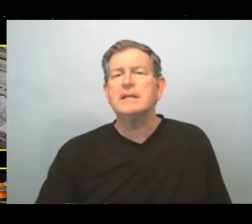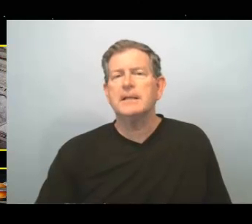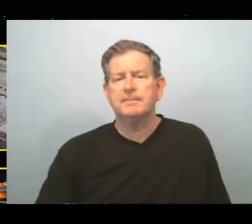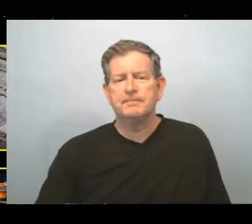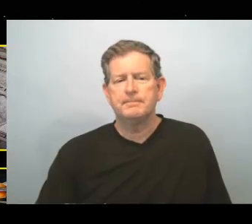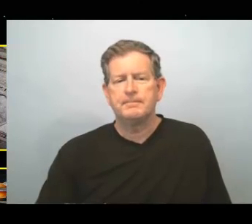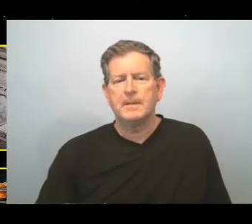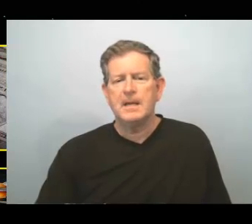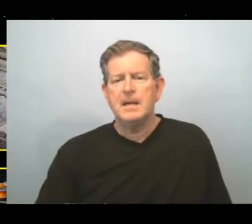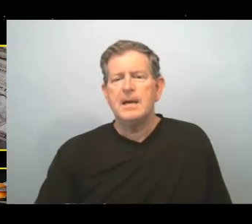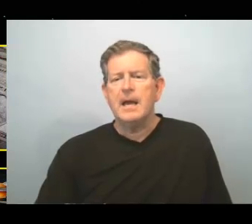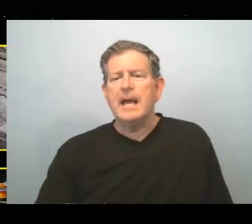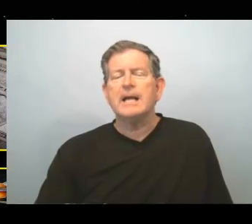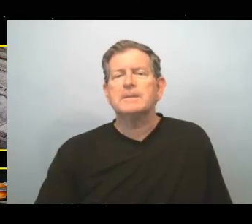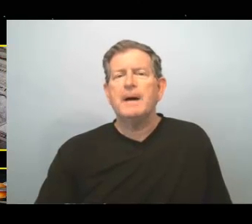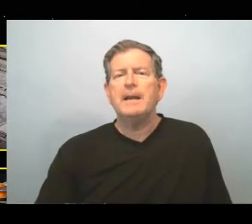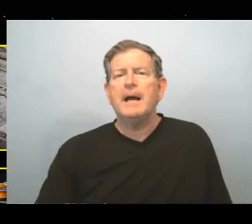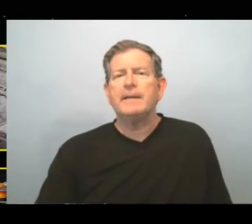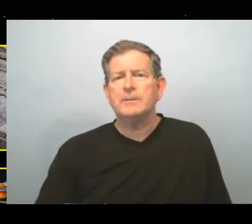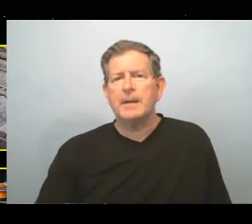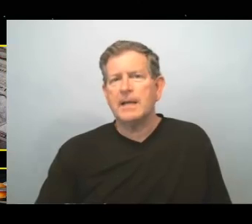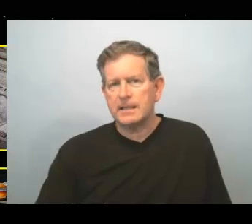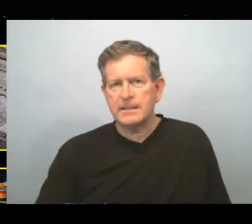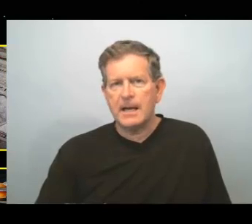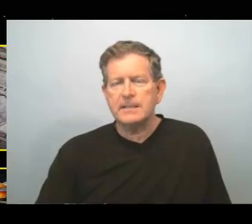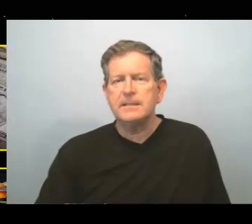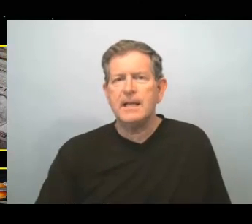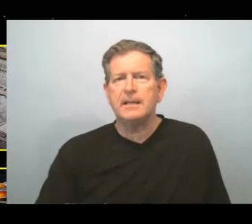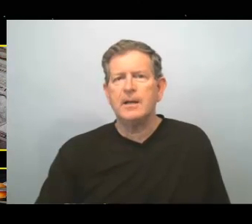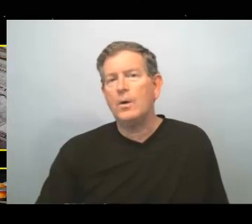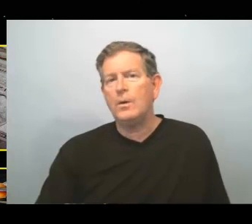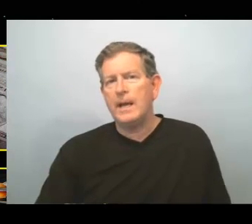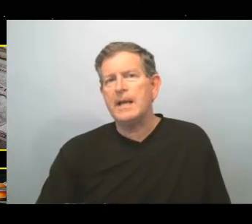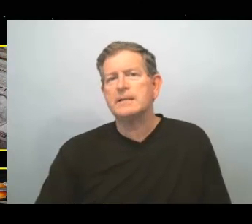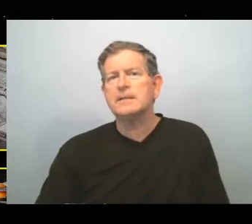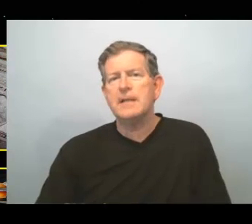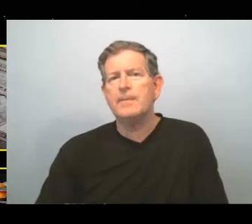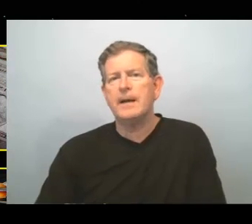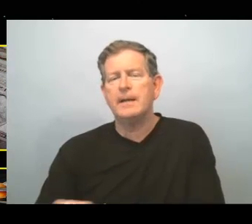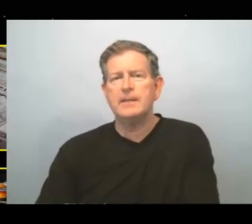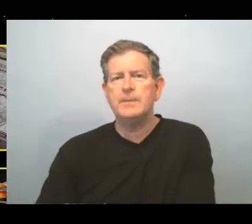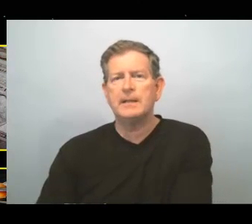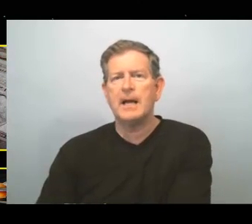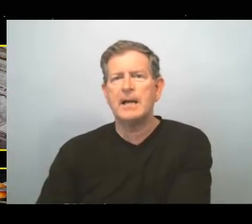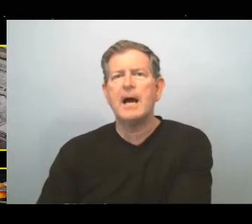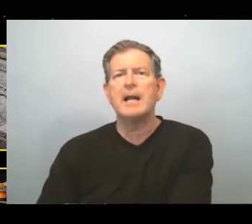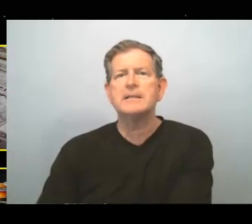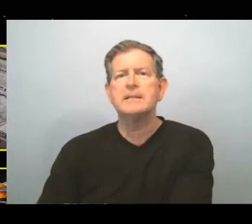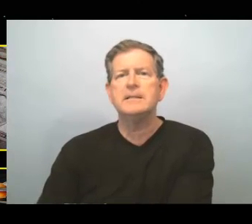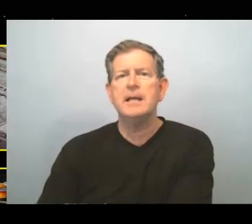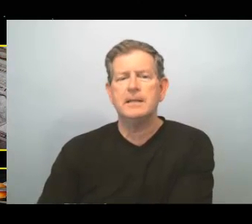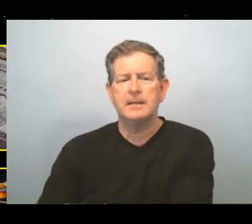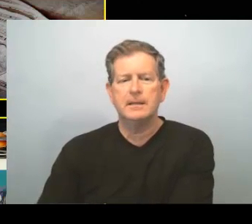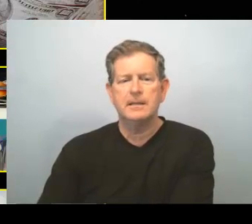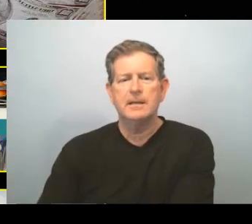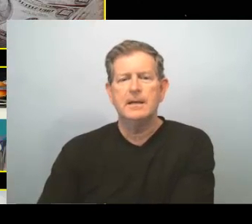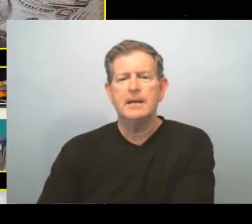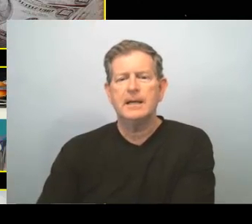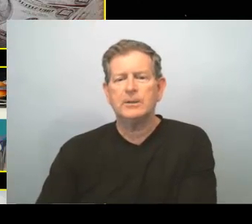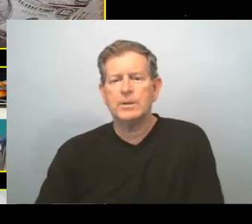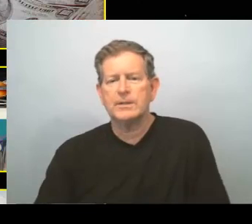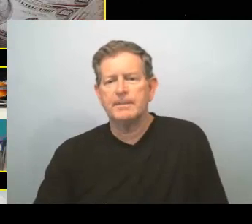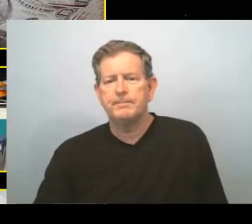trece, ellas van a despertarse a las siete, o ellas se van a despertar a las siete,